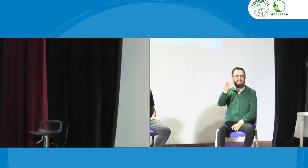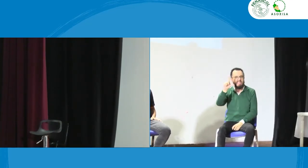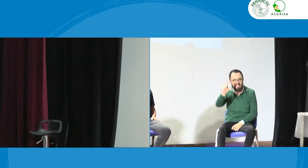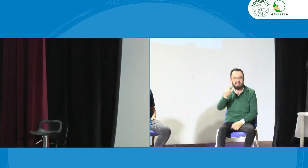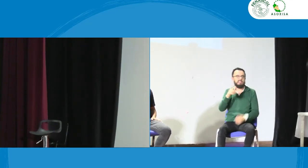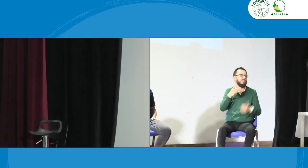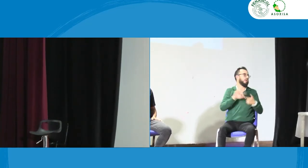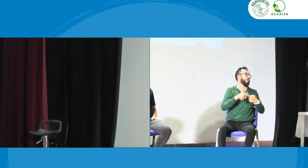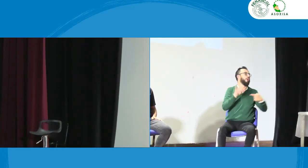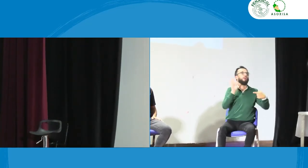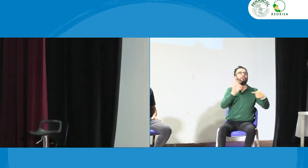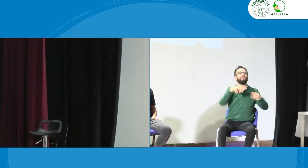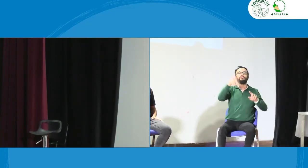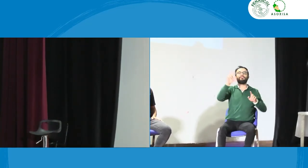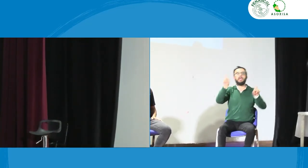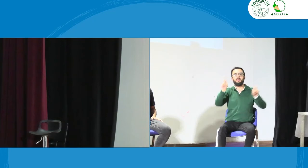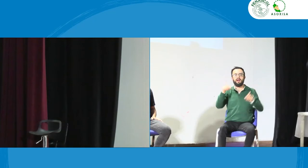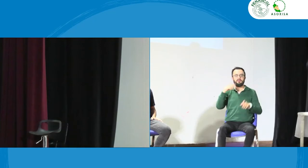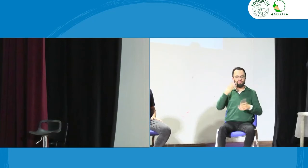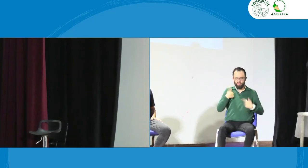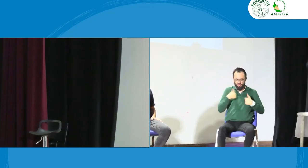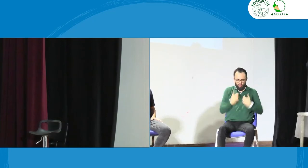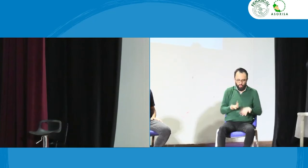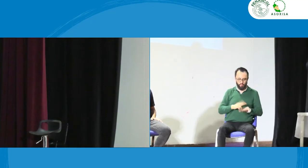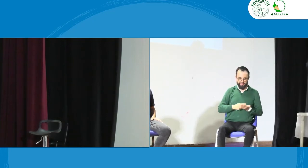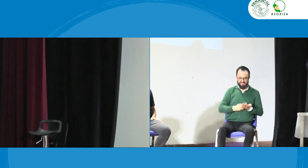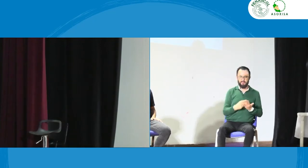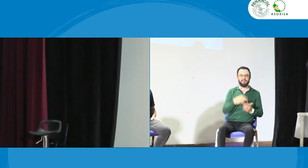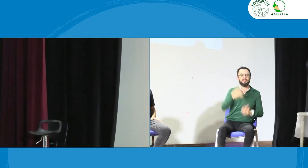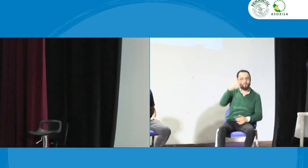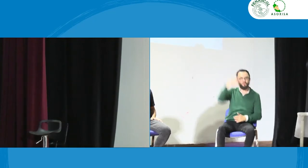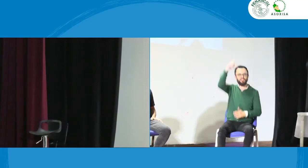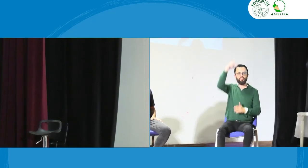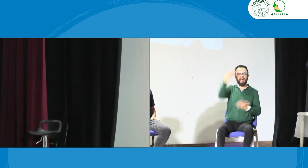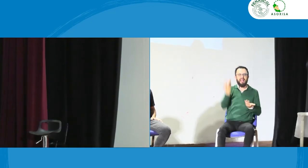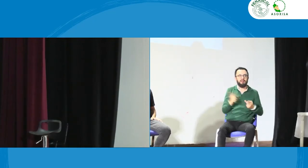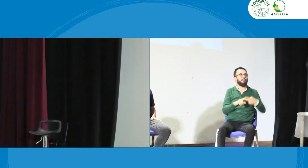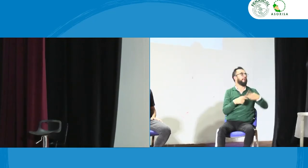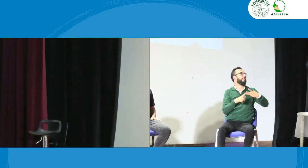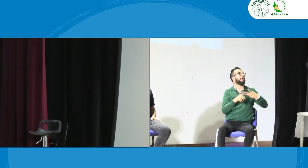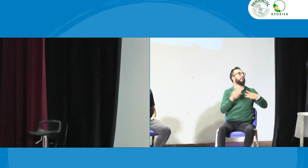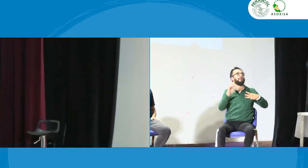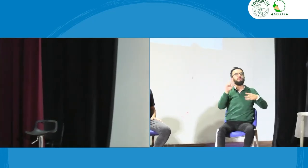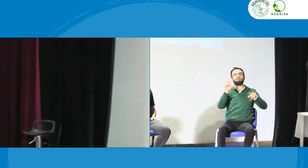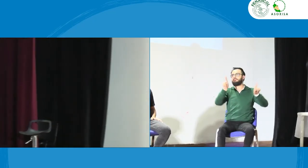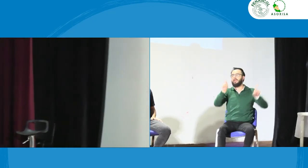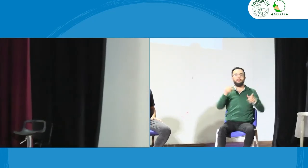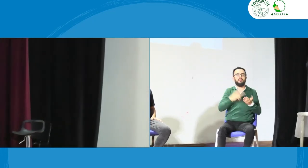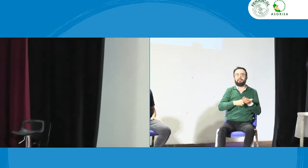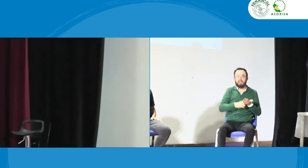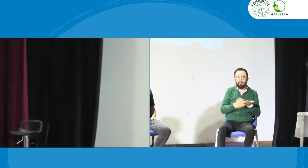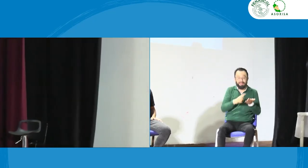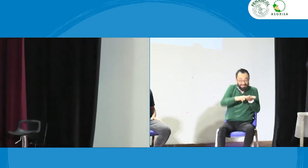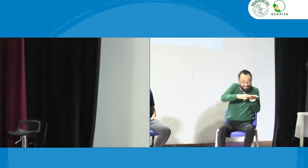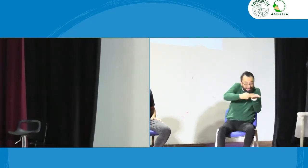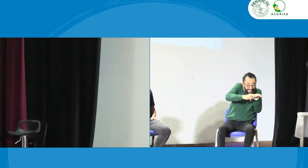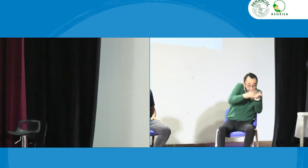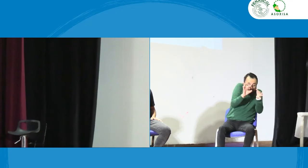trabajo etcétera etcétera ahora bien si hablamos de la ARL u otras instancias uno como intérprete